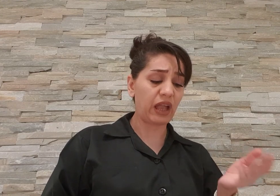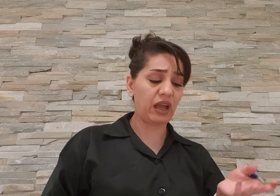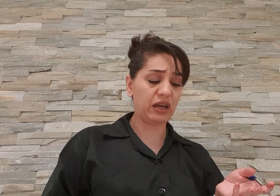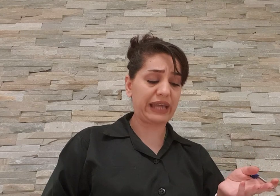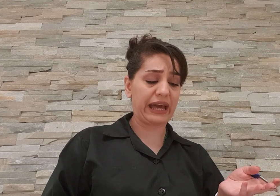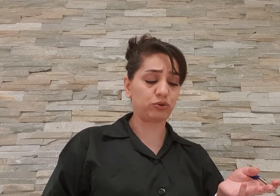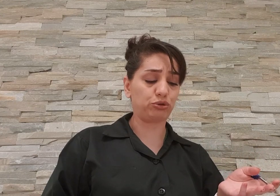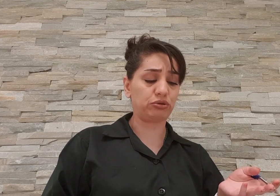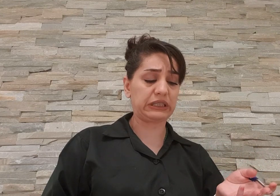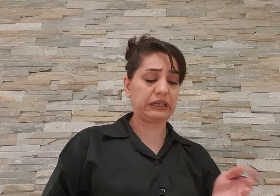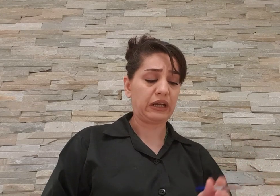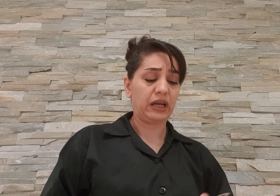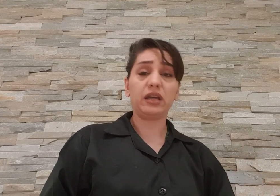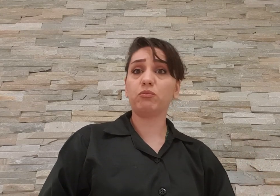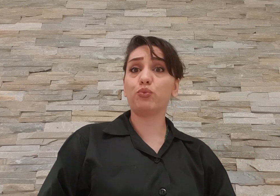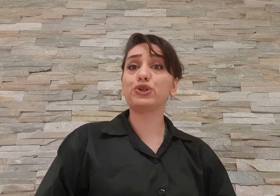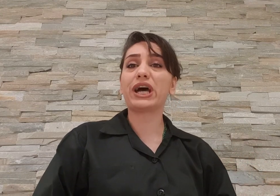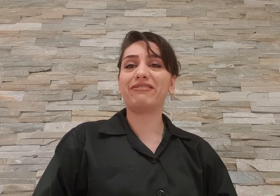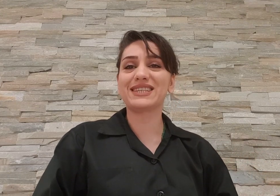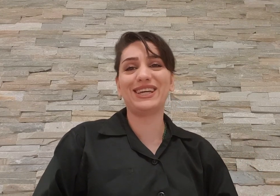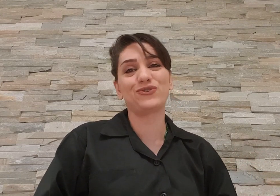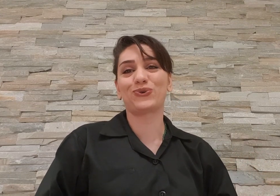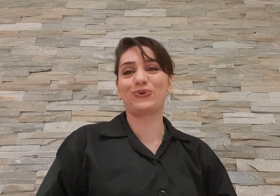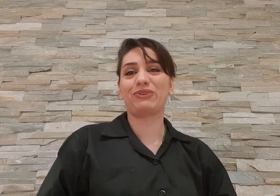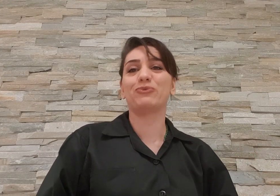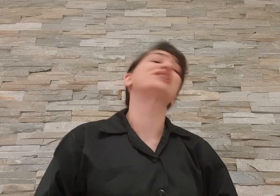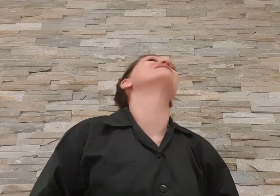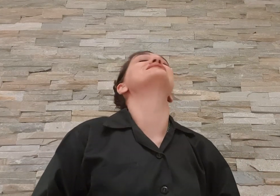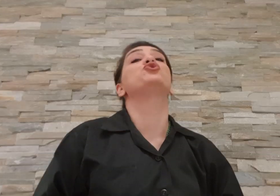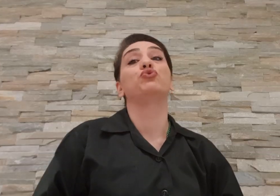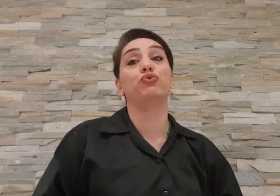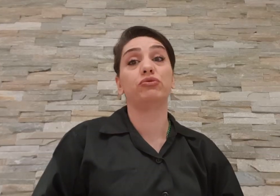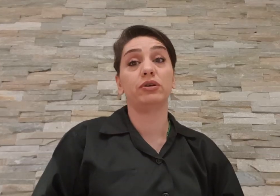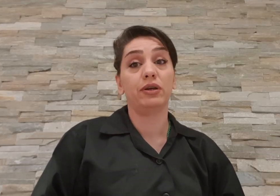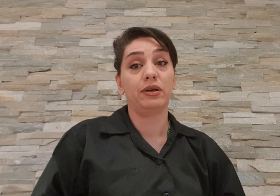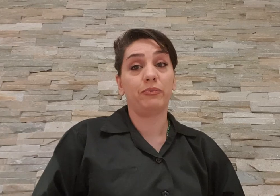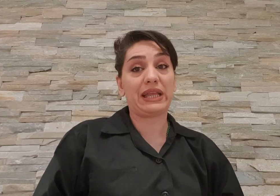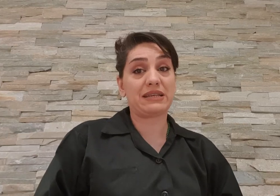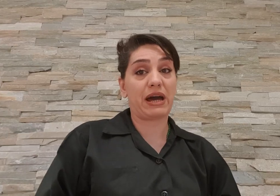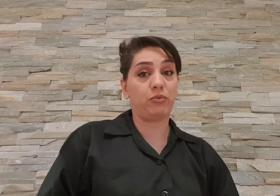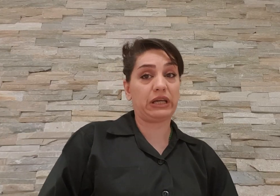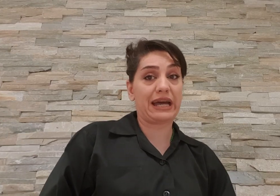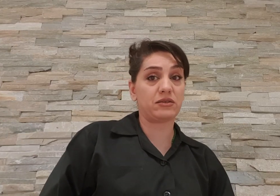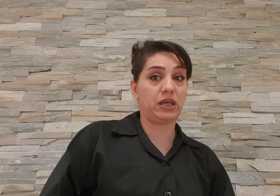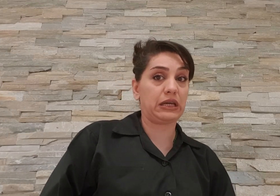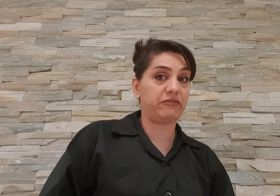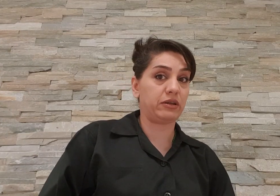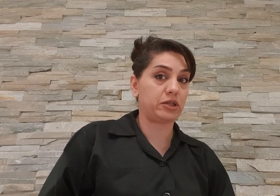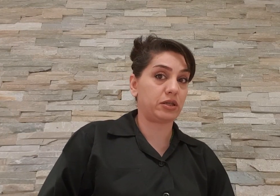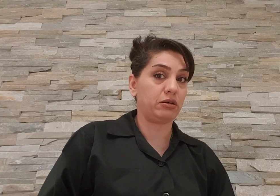در خصوص این مجاوزه یه جو گفتم مجاوزه شنود باید از مقامات غذایی گرفته بشه